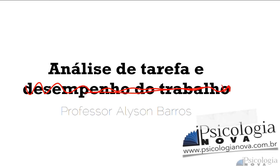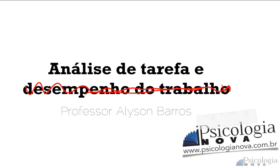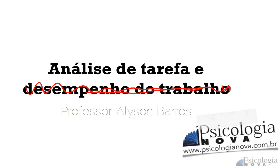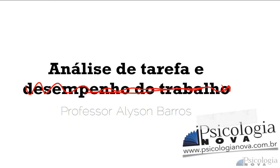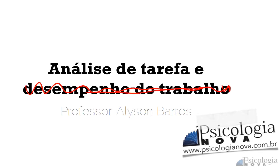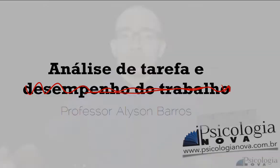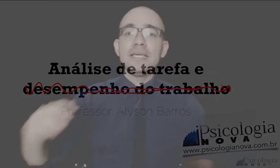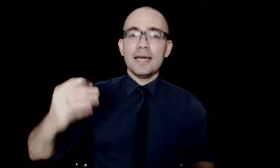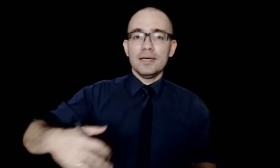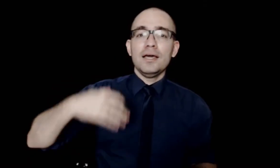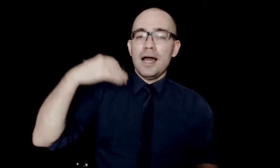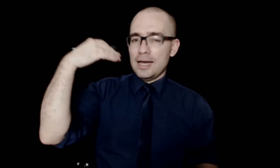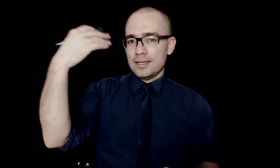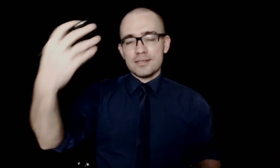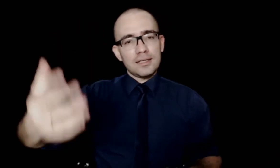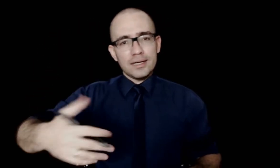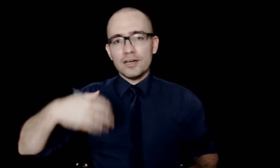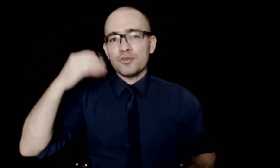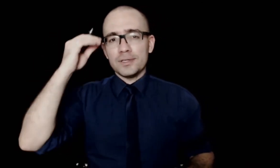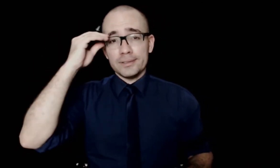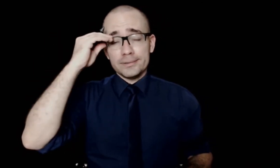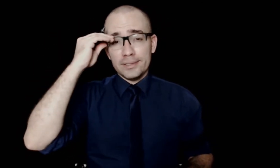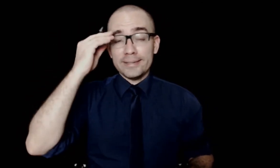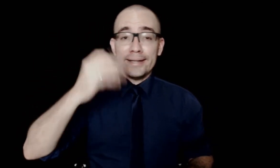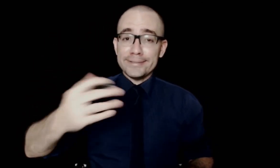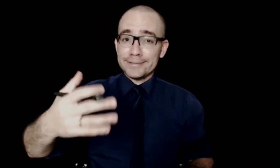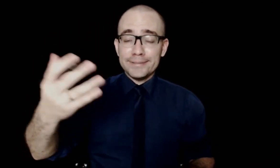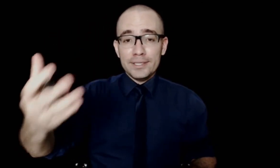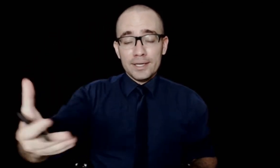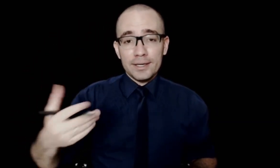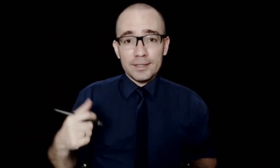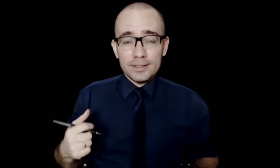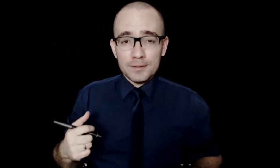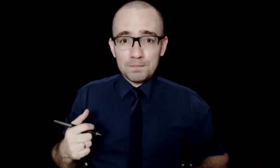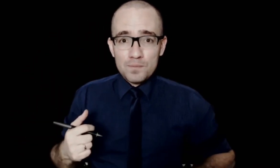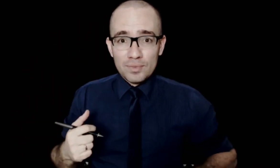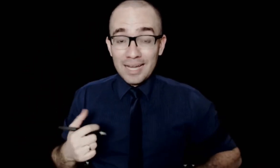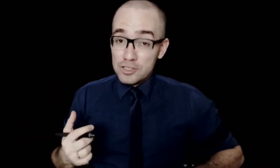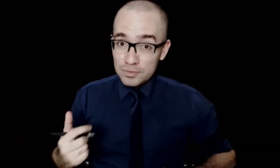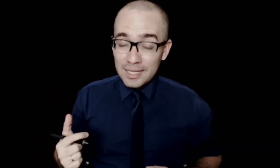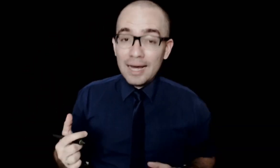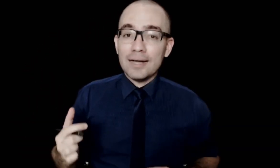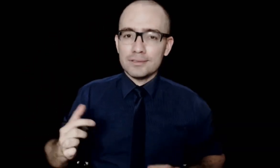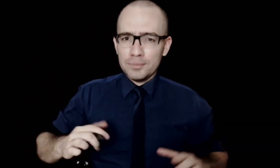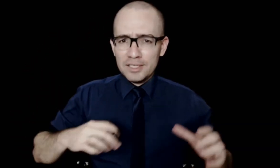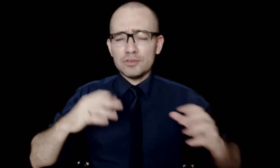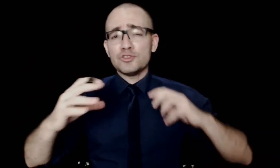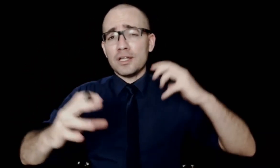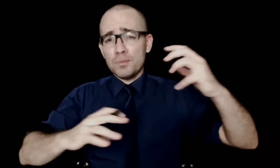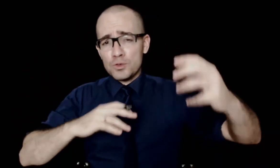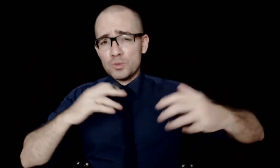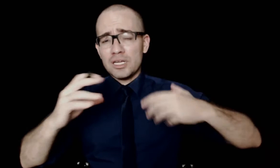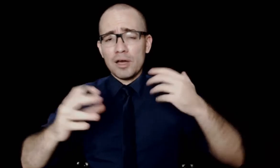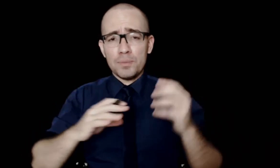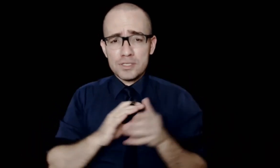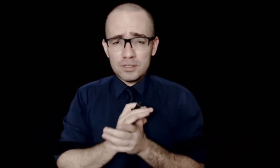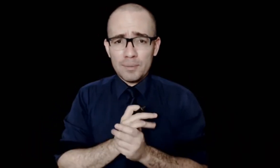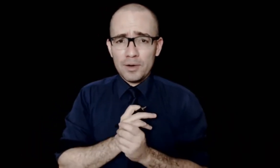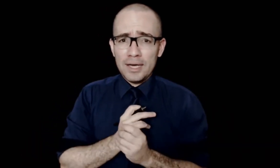definir o que é a Análise da Tarefa, a Análise da Atividade também, vamos falar um pouco sobre trabalho prescrito e trabalho